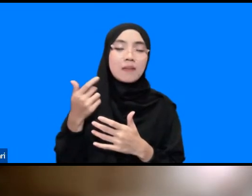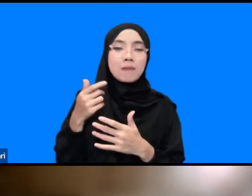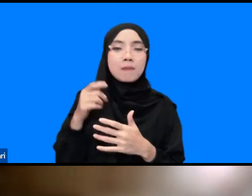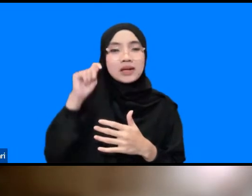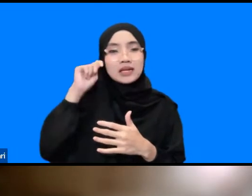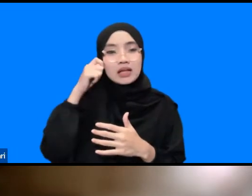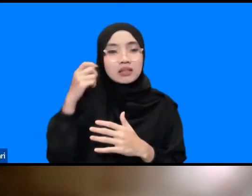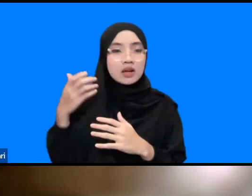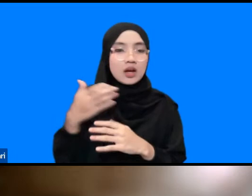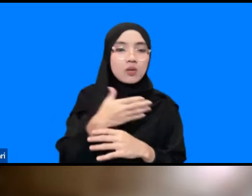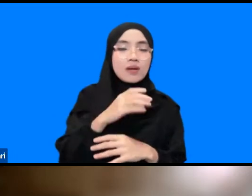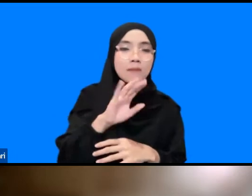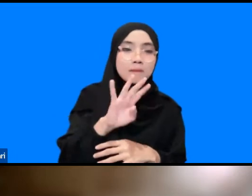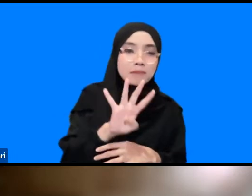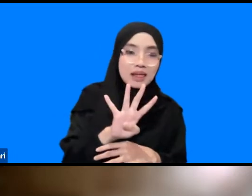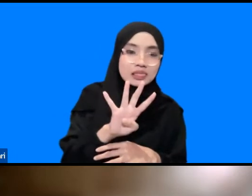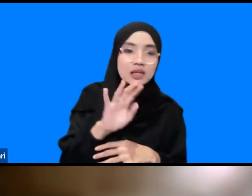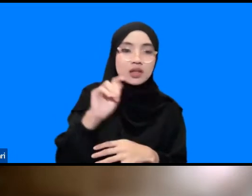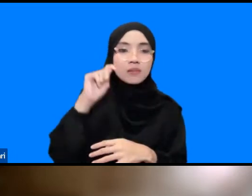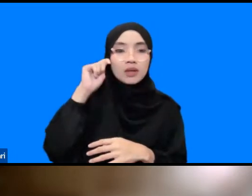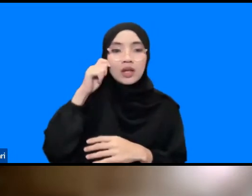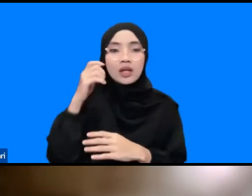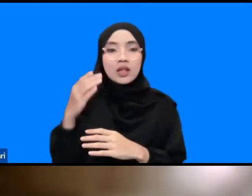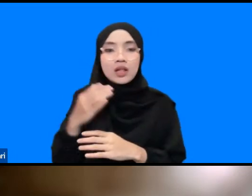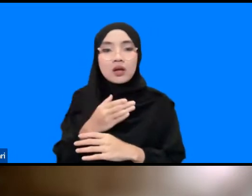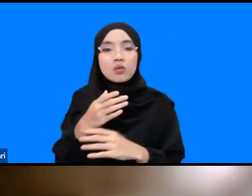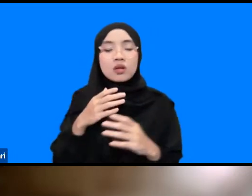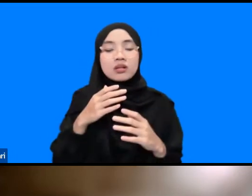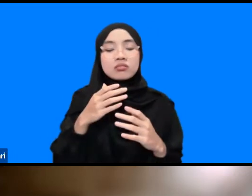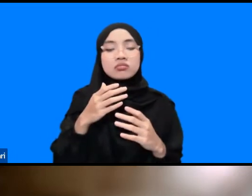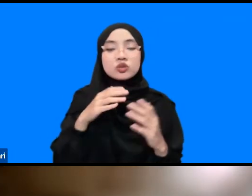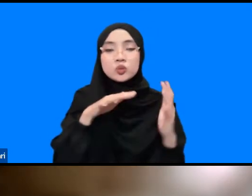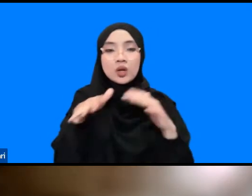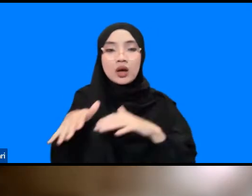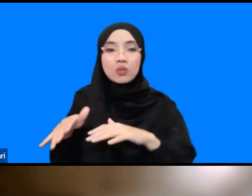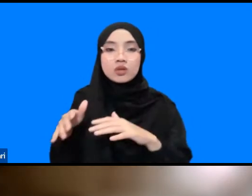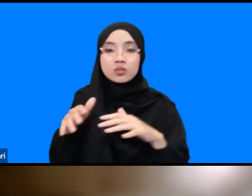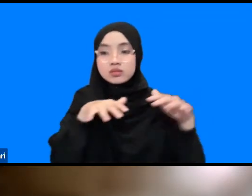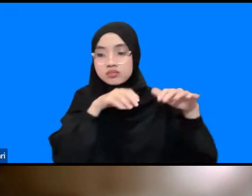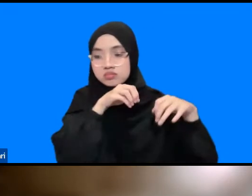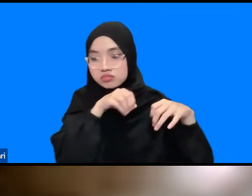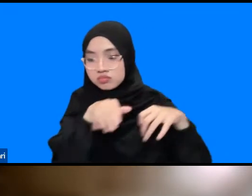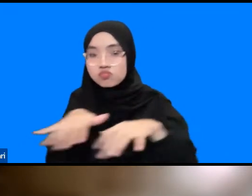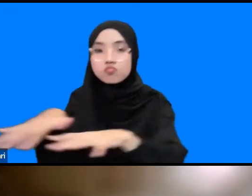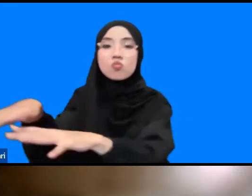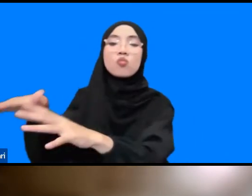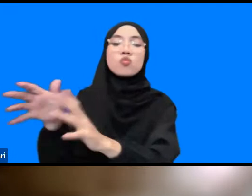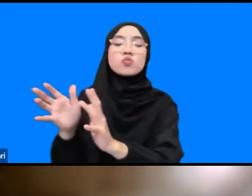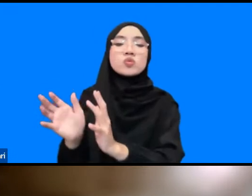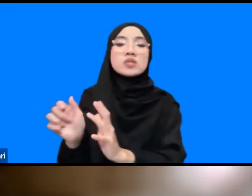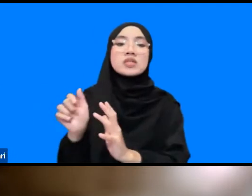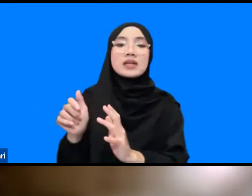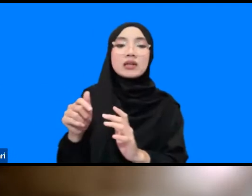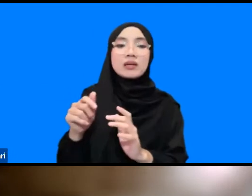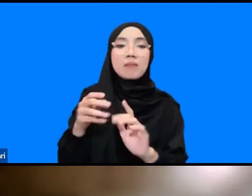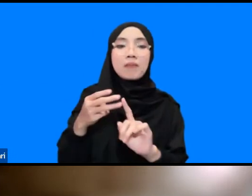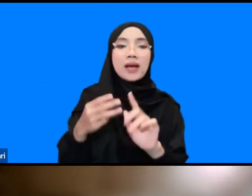peringatan ini tsunami diakhiri ketika tsunaminya melanda dan jawaban dari BMKG adalah